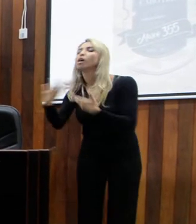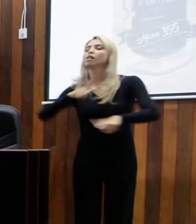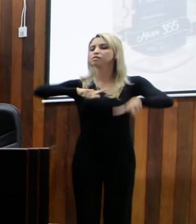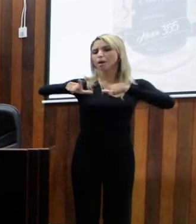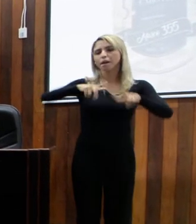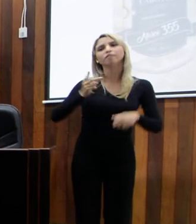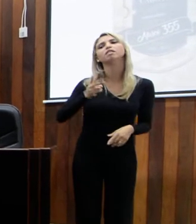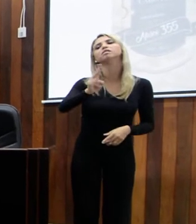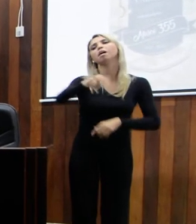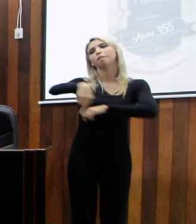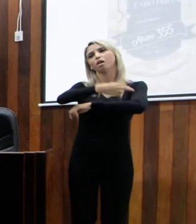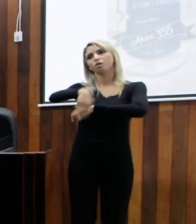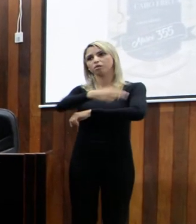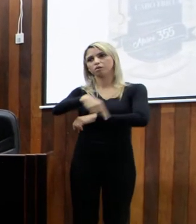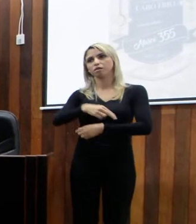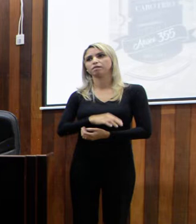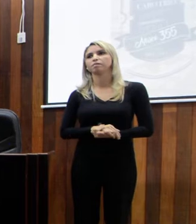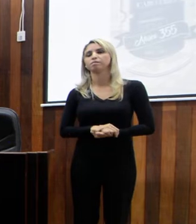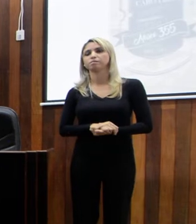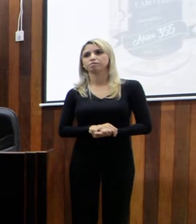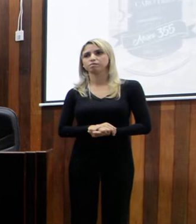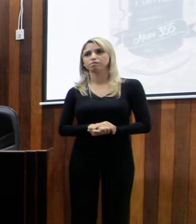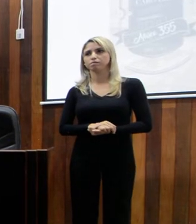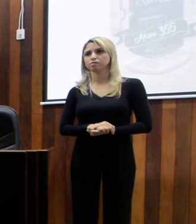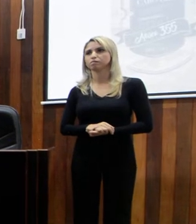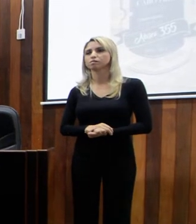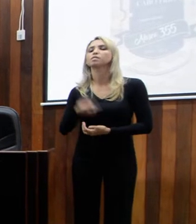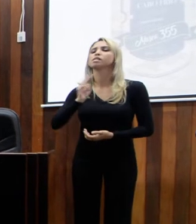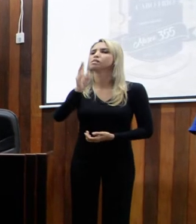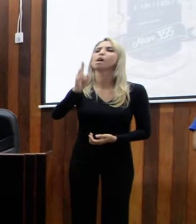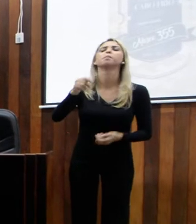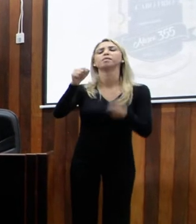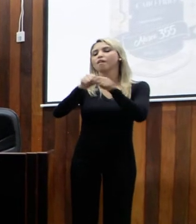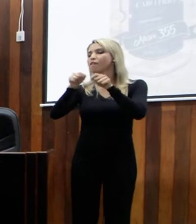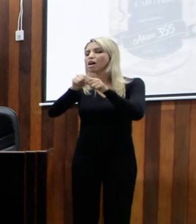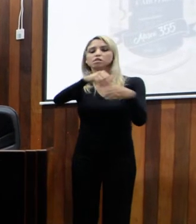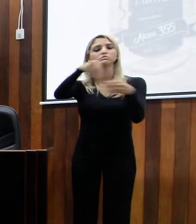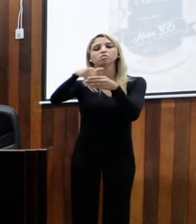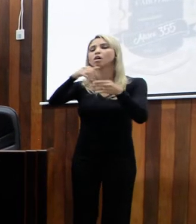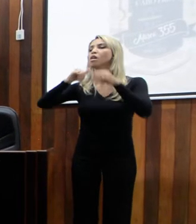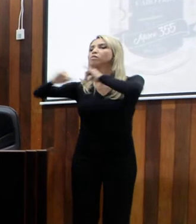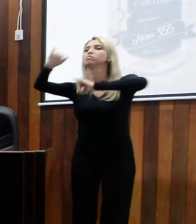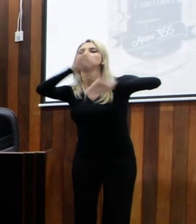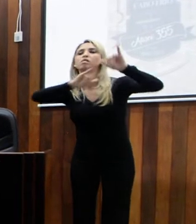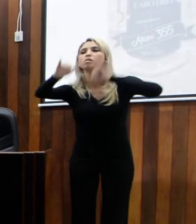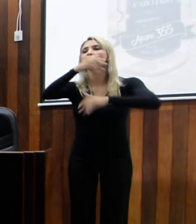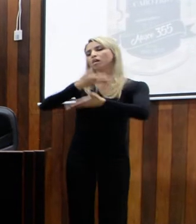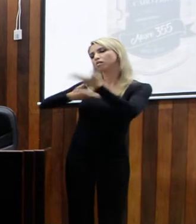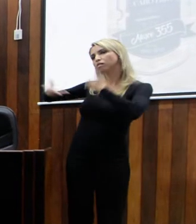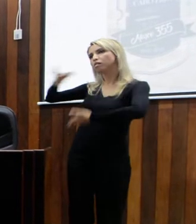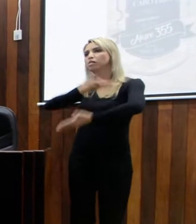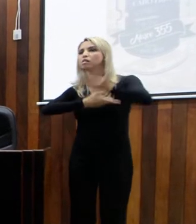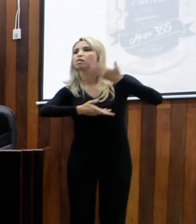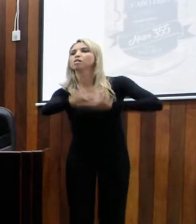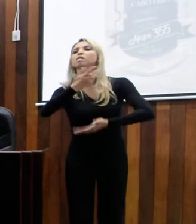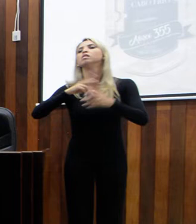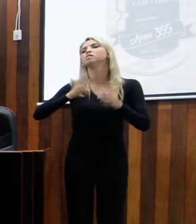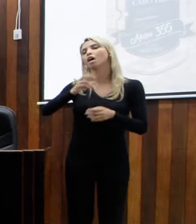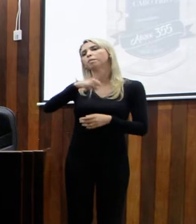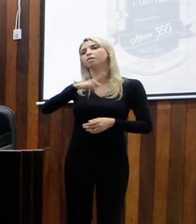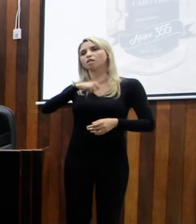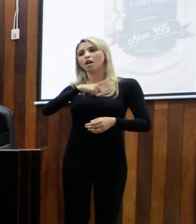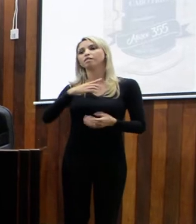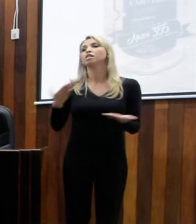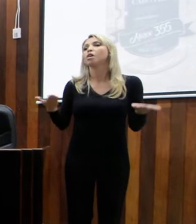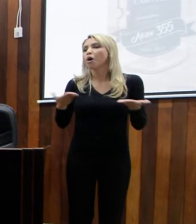na rua. Sempre fez a sua campanha política na rua. Então, essa foi uma marca que ele